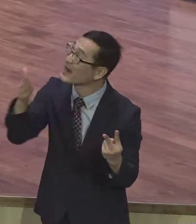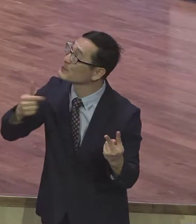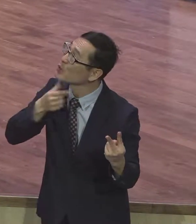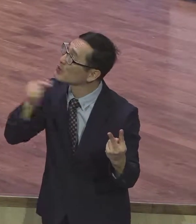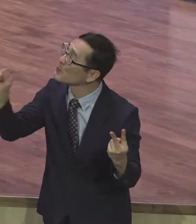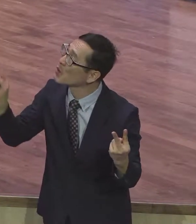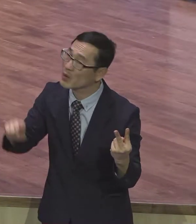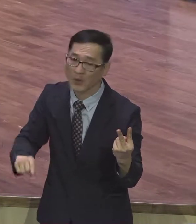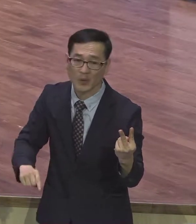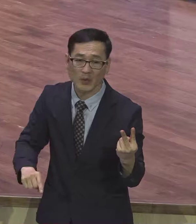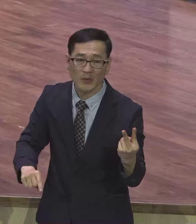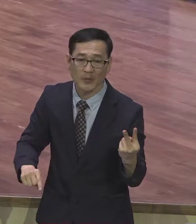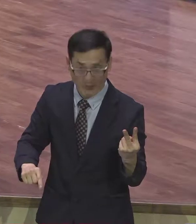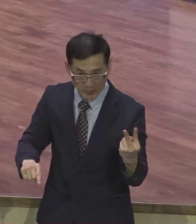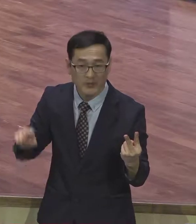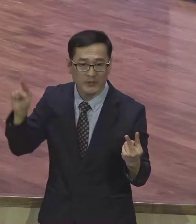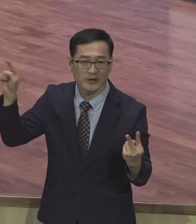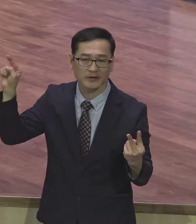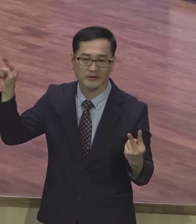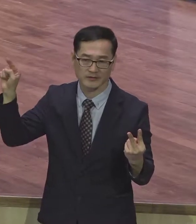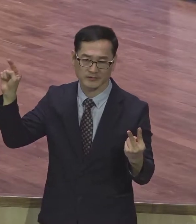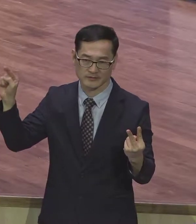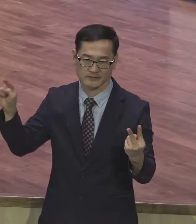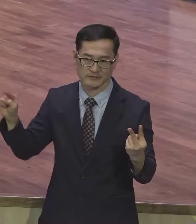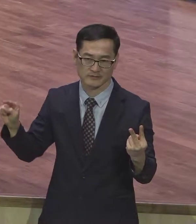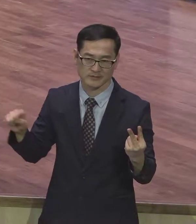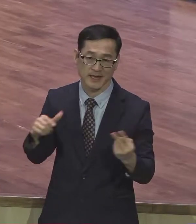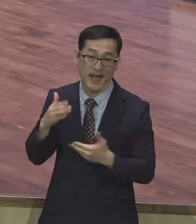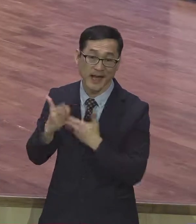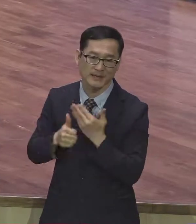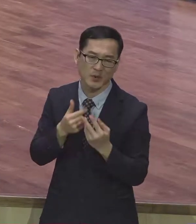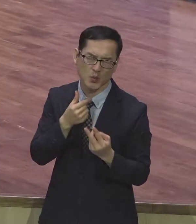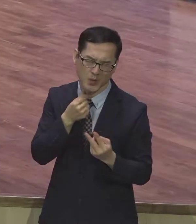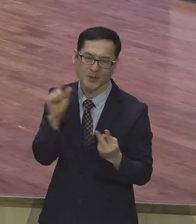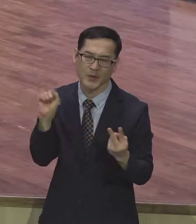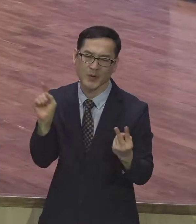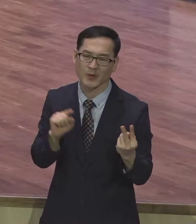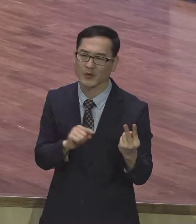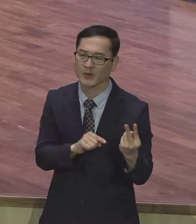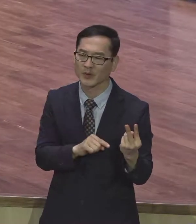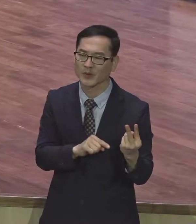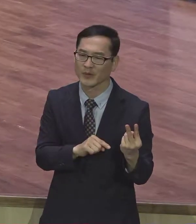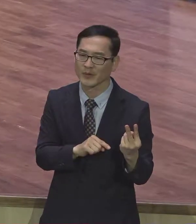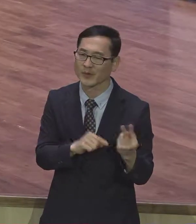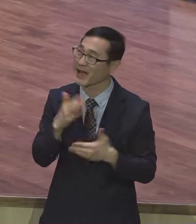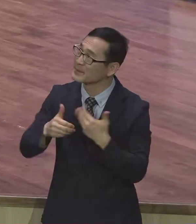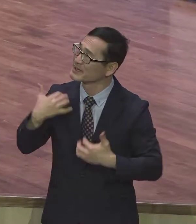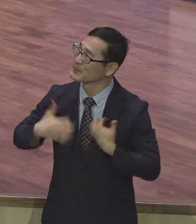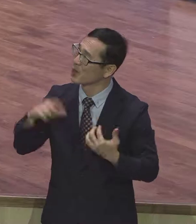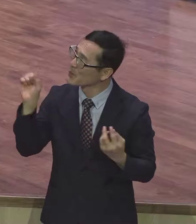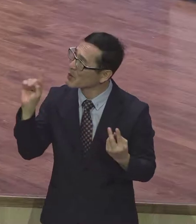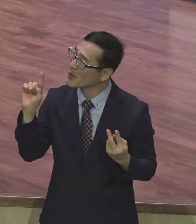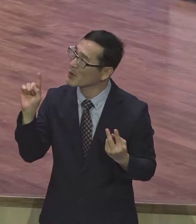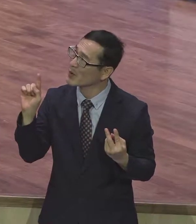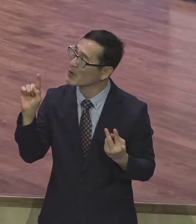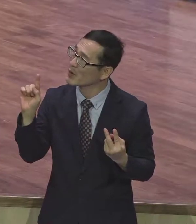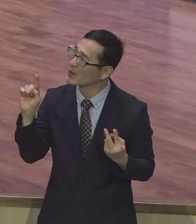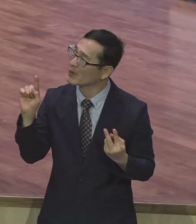하나님이 무엇을 원하시는가 하나님이 어떻게 하는 것을 하나님이 기뻐하실까 하나님을 어떻게 하면 내가 기쁘시게